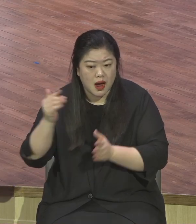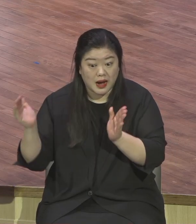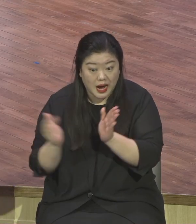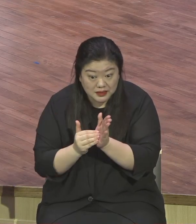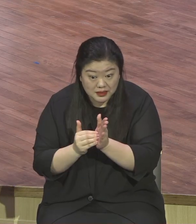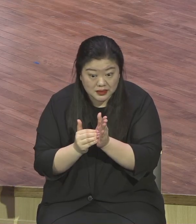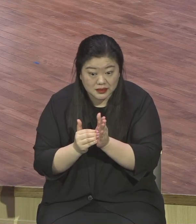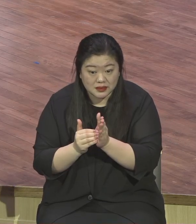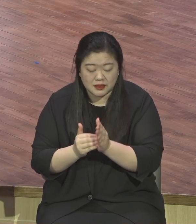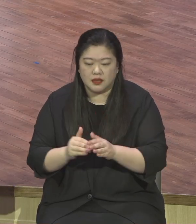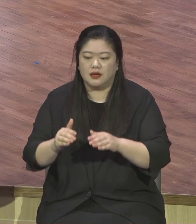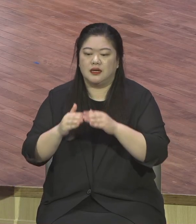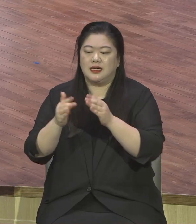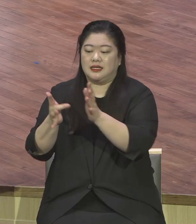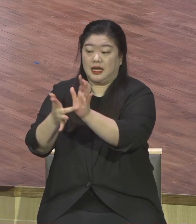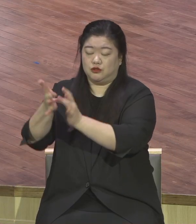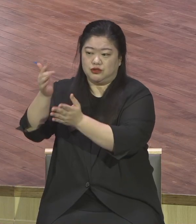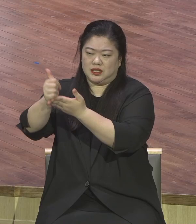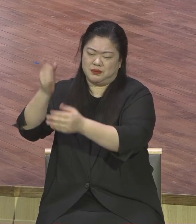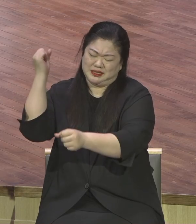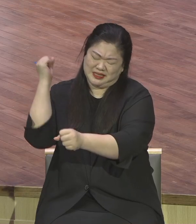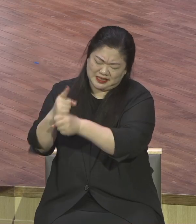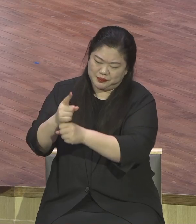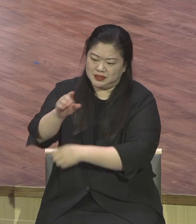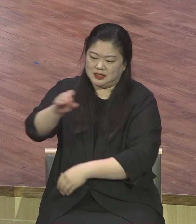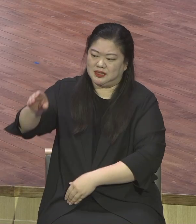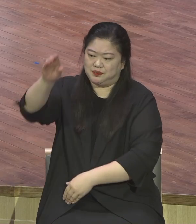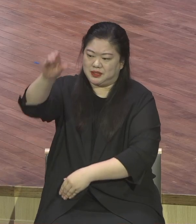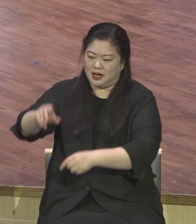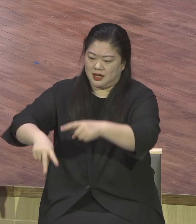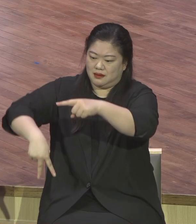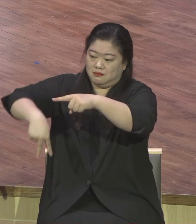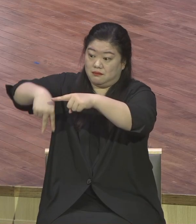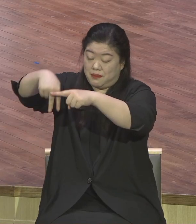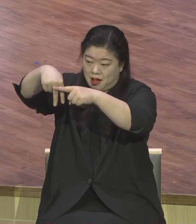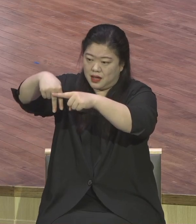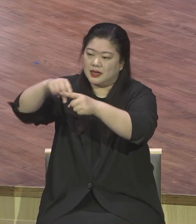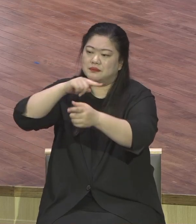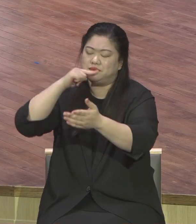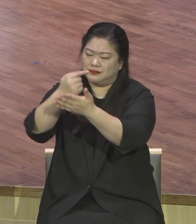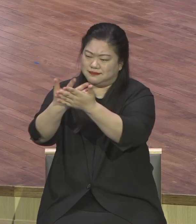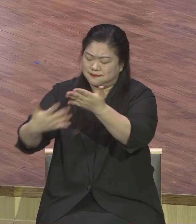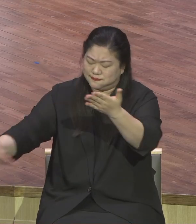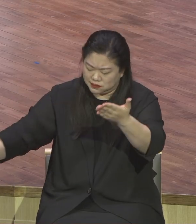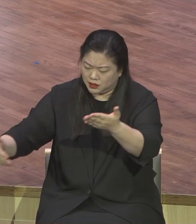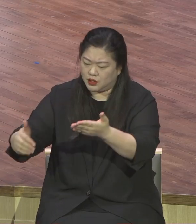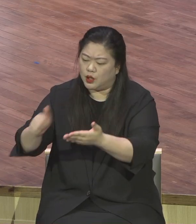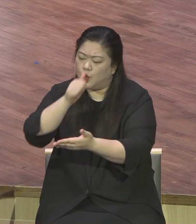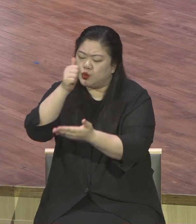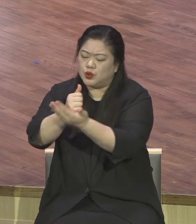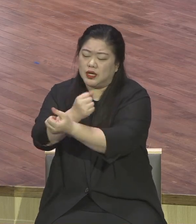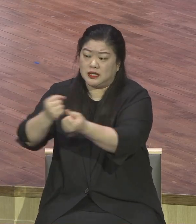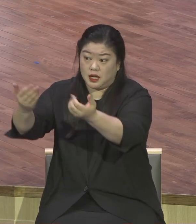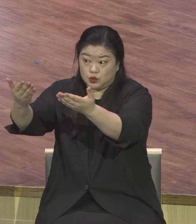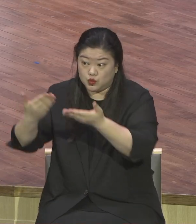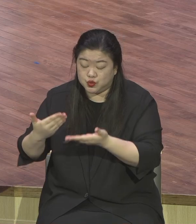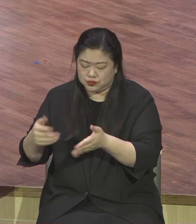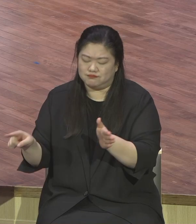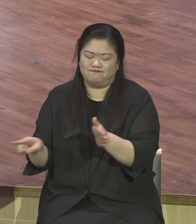십자가에서 키워려주셔서 키워려주셔서 용서하신 거 믿습니다 나